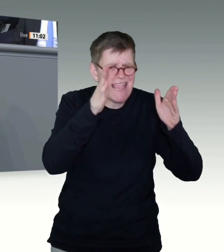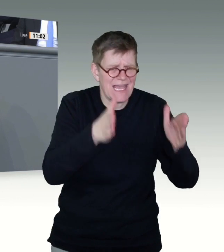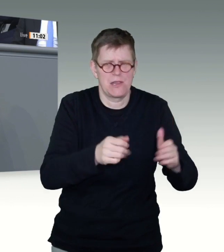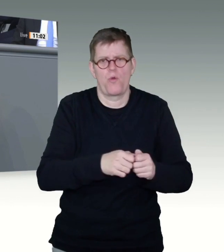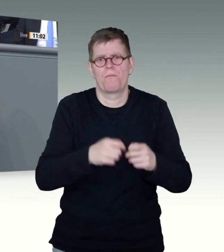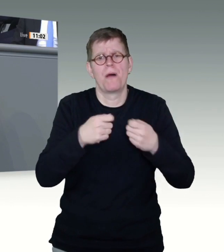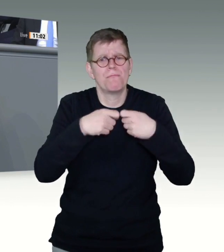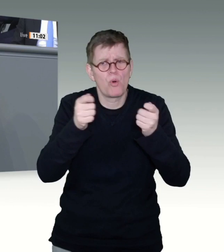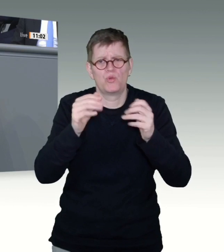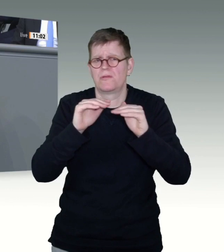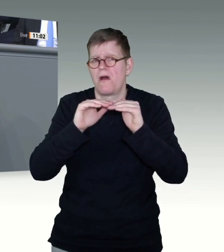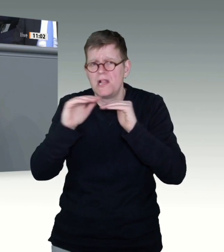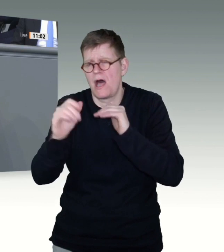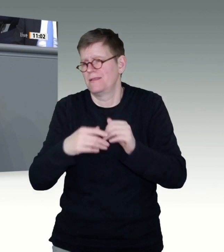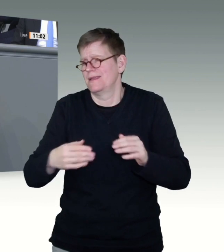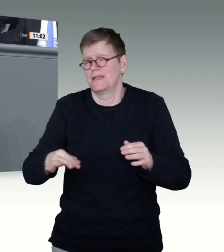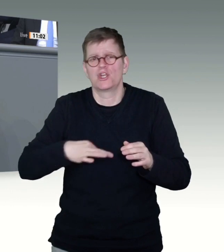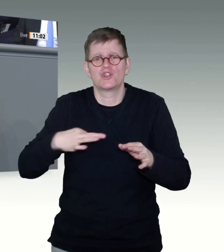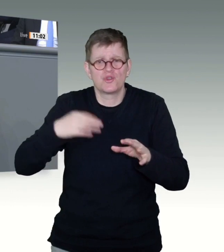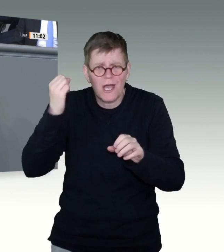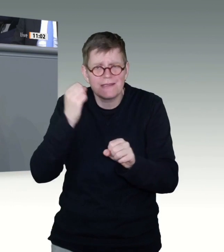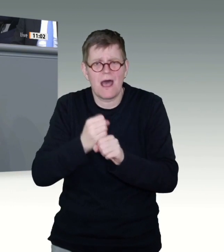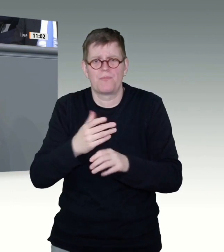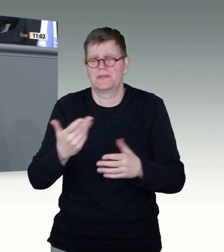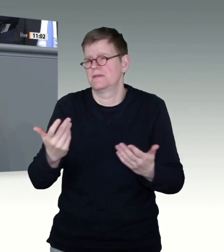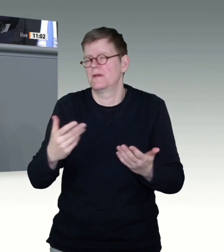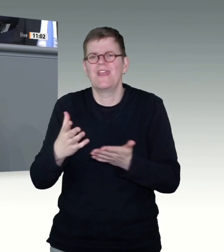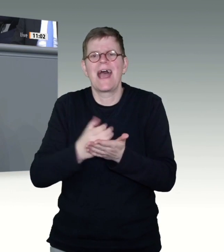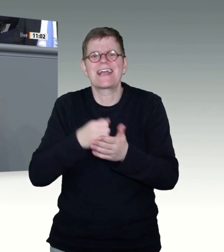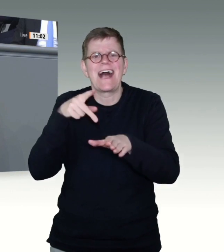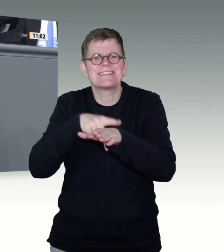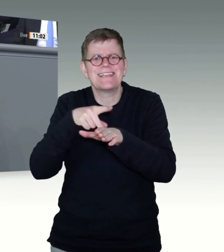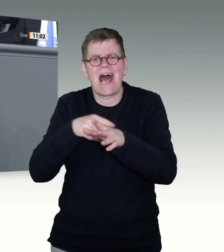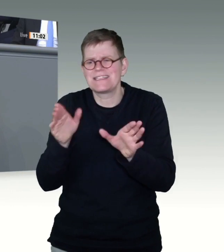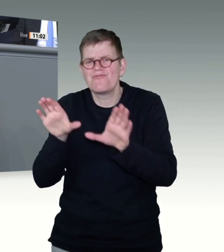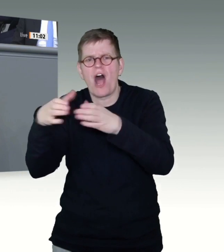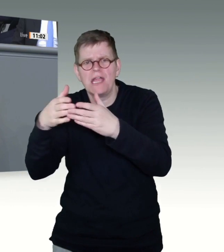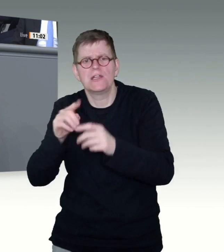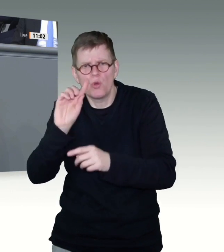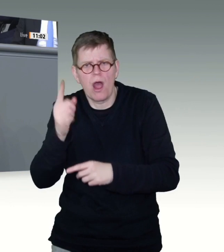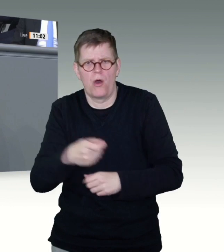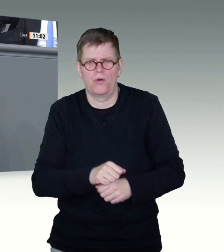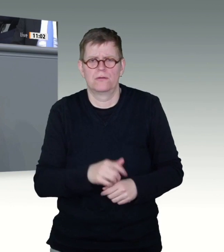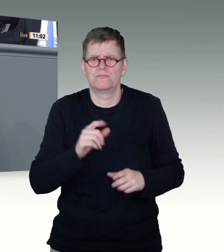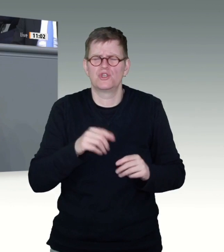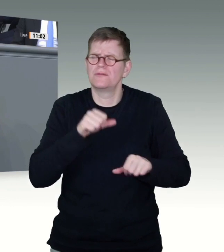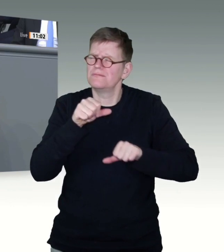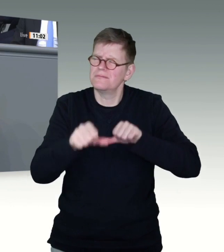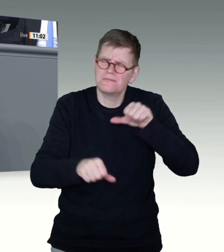Es wird Tag und Nacht und an den Wochenenden gearbeitet. Nach einem Jahr mit hoher Schlagzeile ist auch in den Verwaltungen die